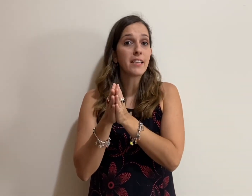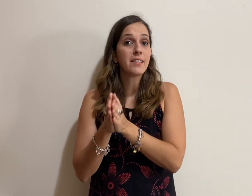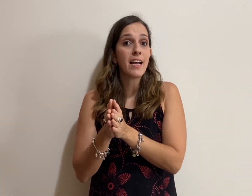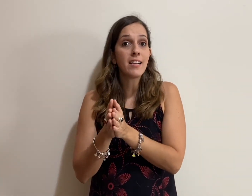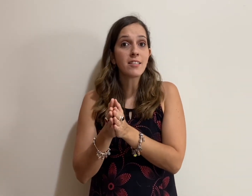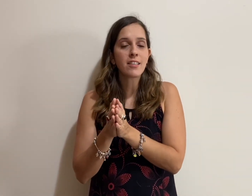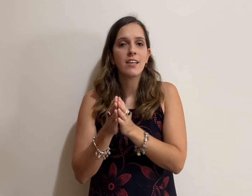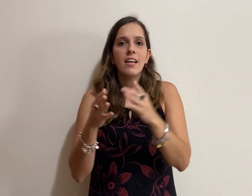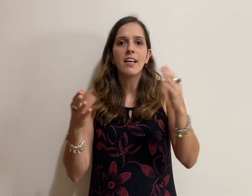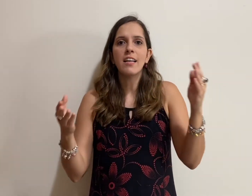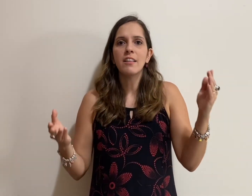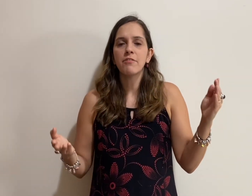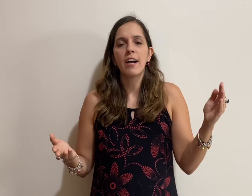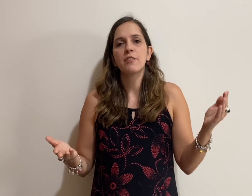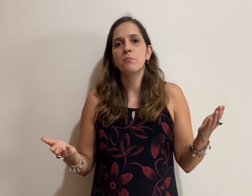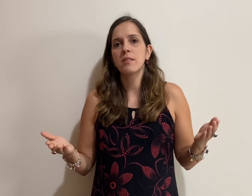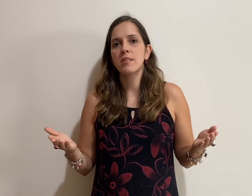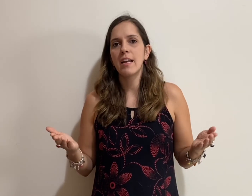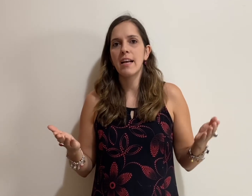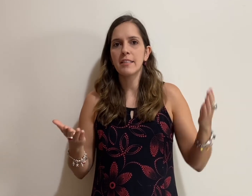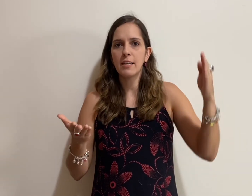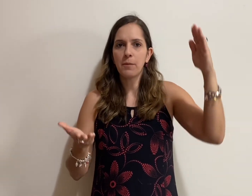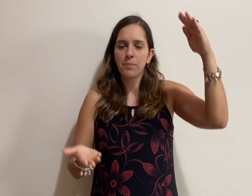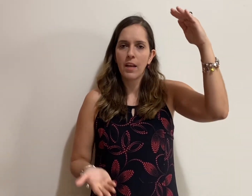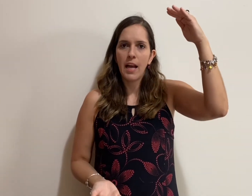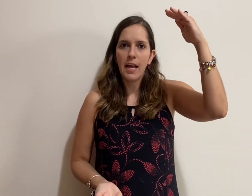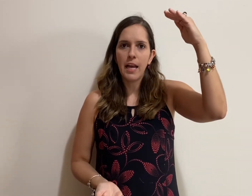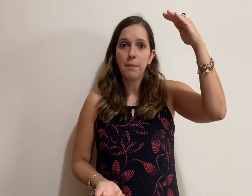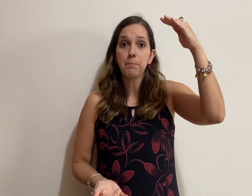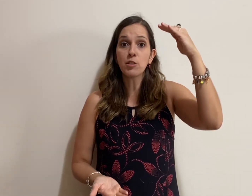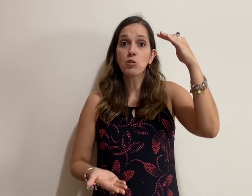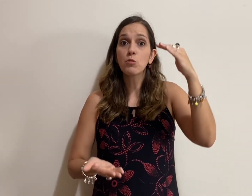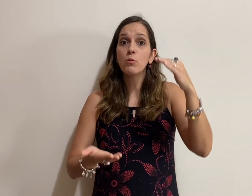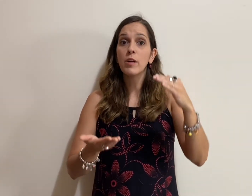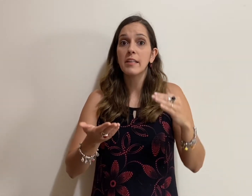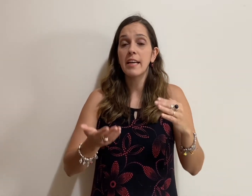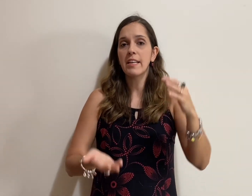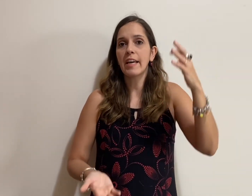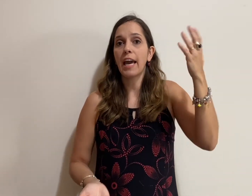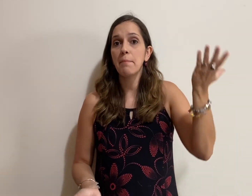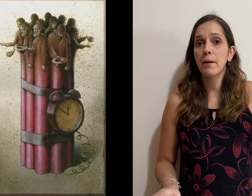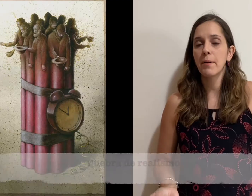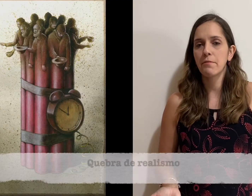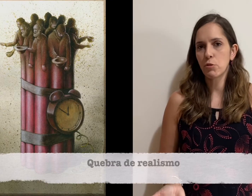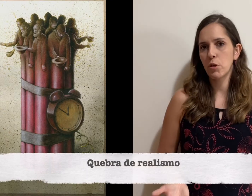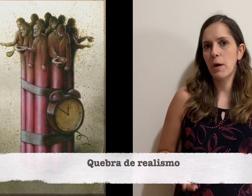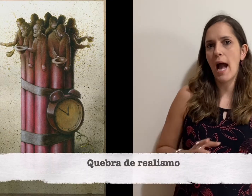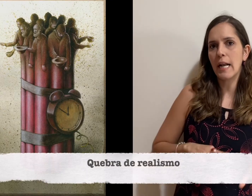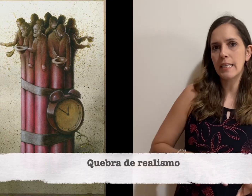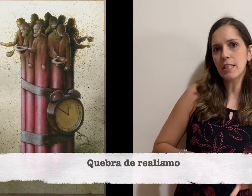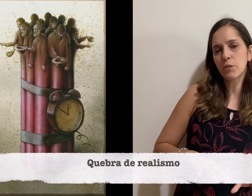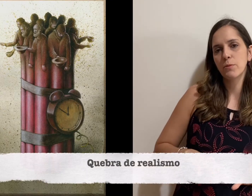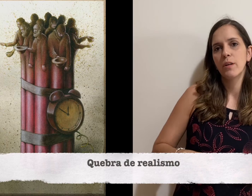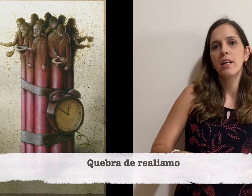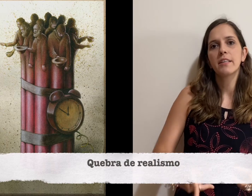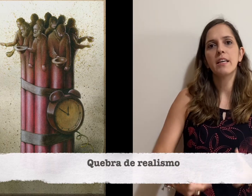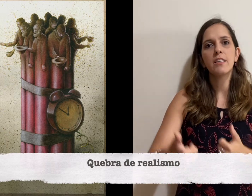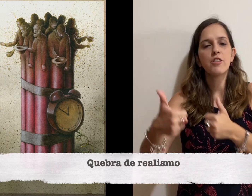nessa, ele faz uma certa mistura, né? Ele quebra para você o realismo que ele já